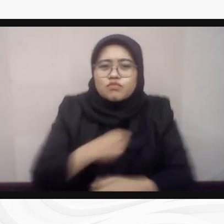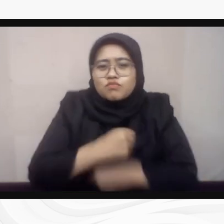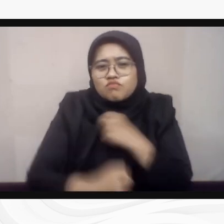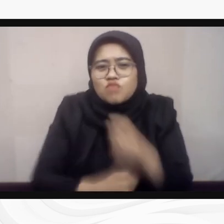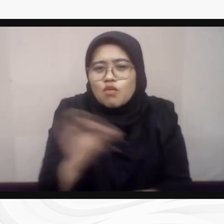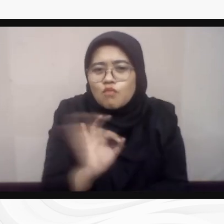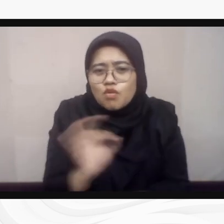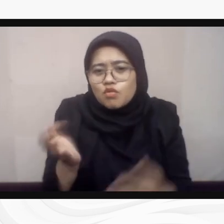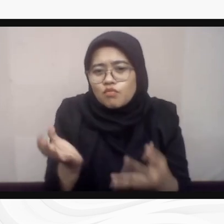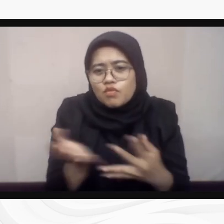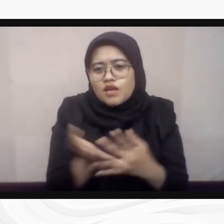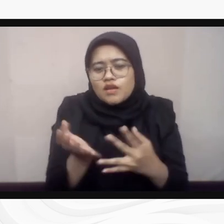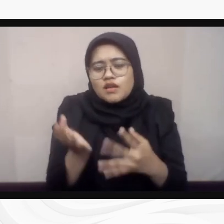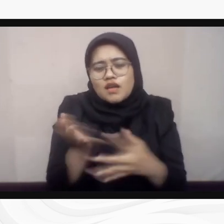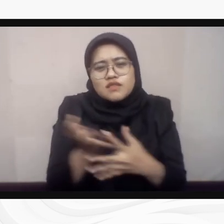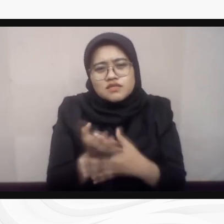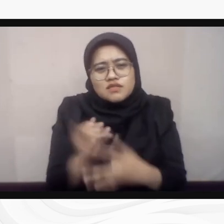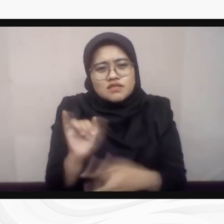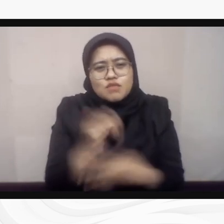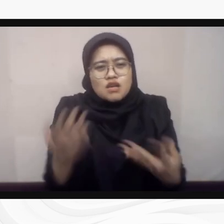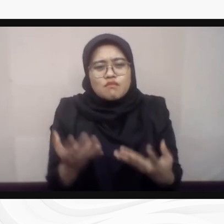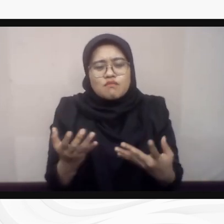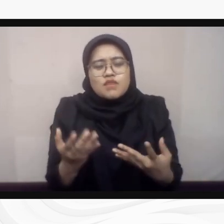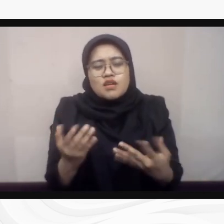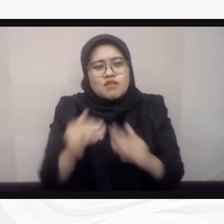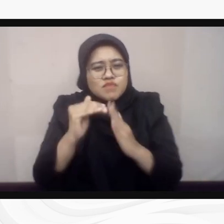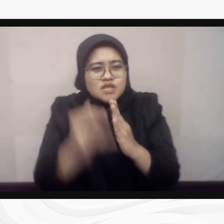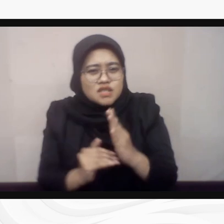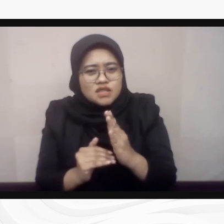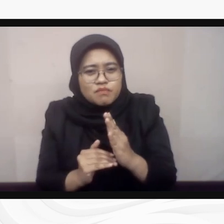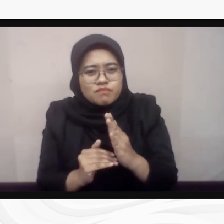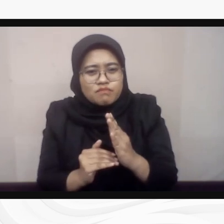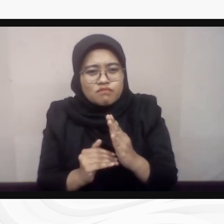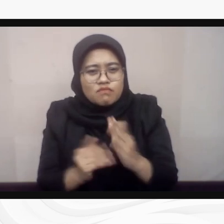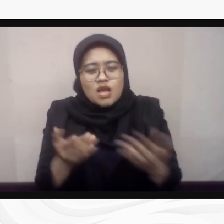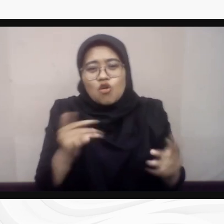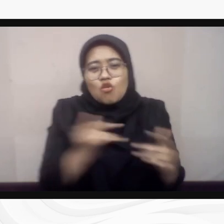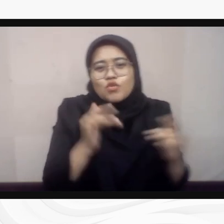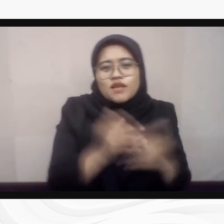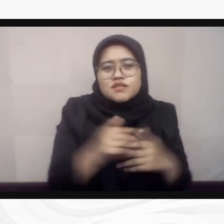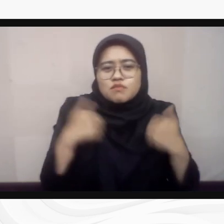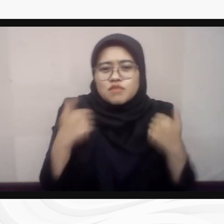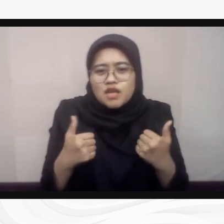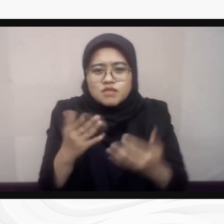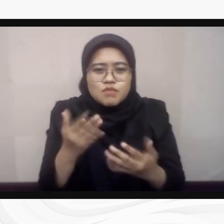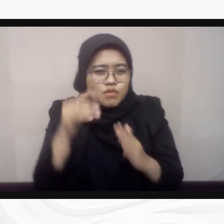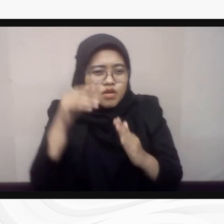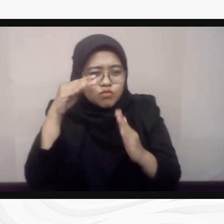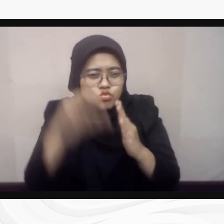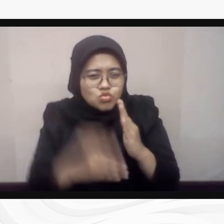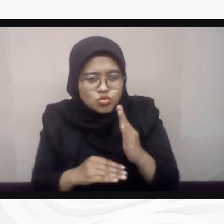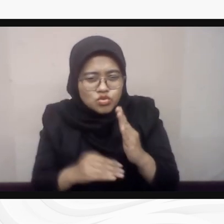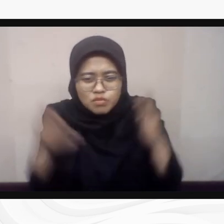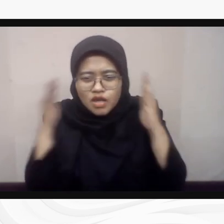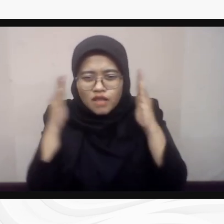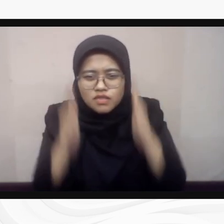dukungan akomodasi yang layak. Kedua, kami menaruh perhatian yang sangat besar terhadap kualitas para kontestan pilkada.